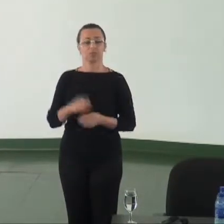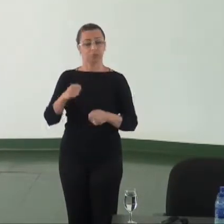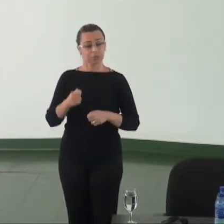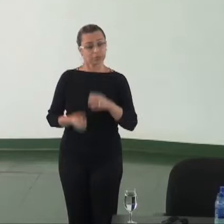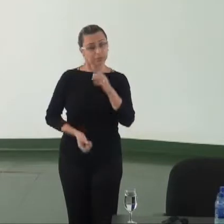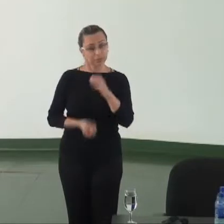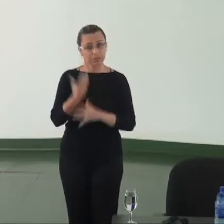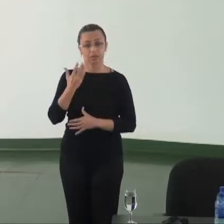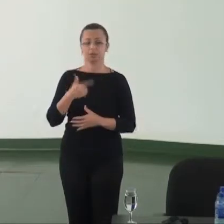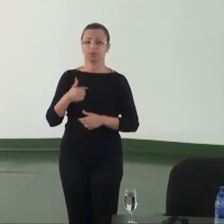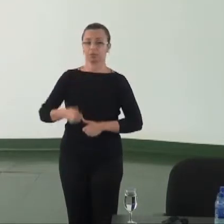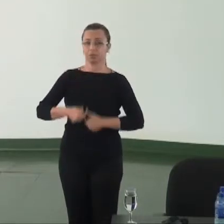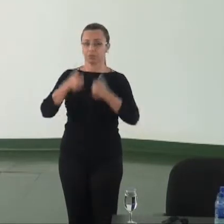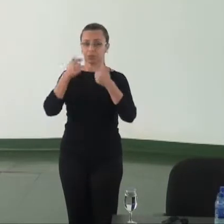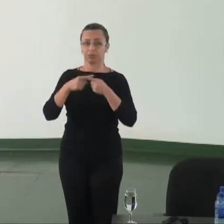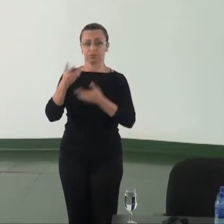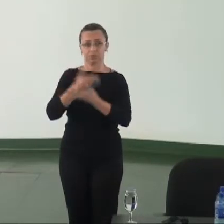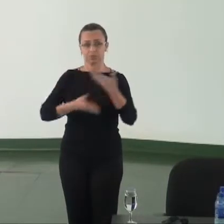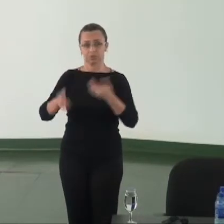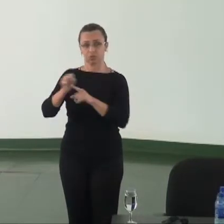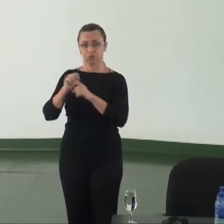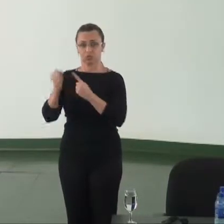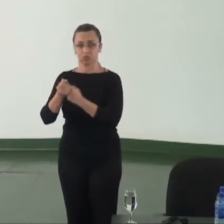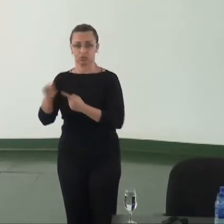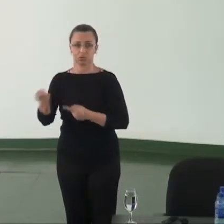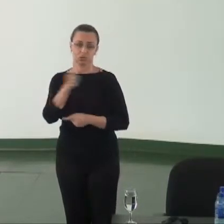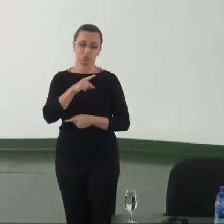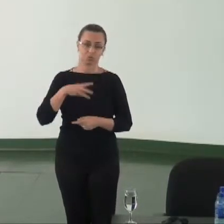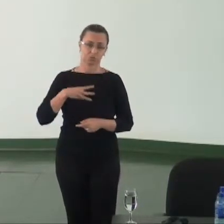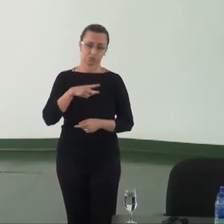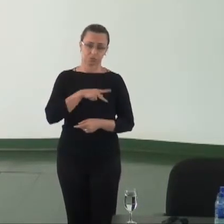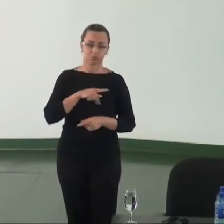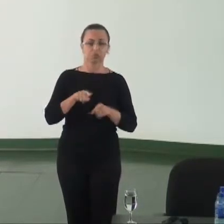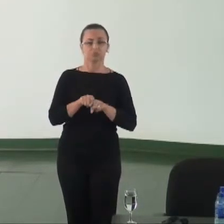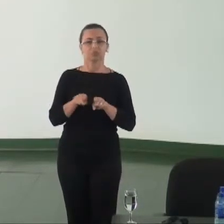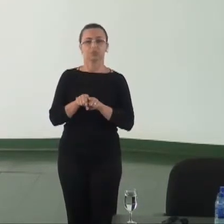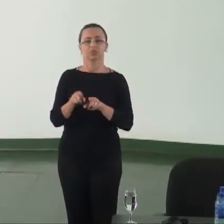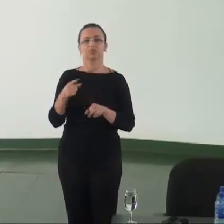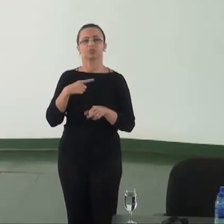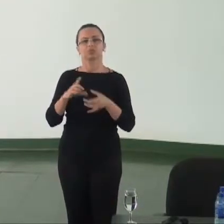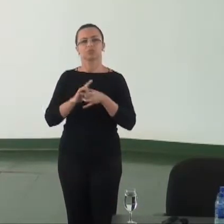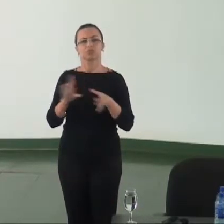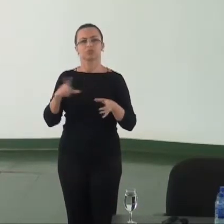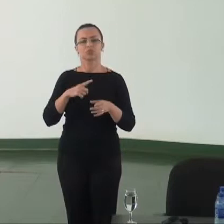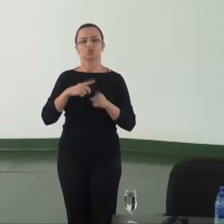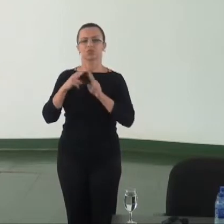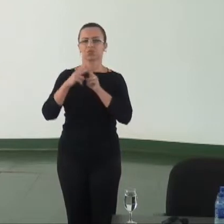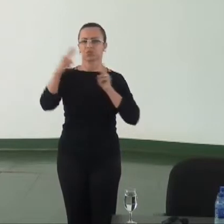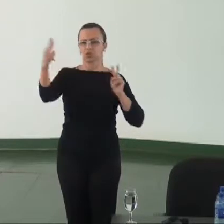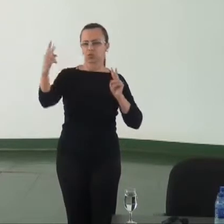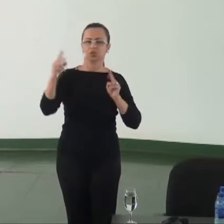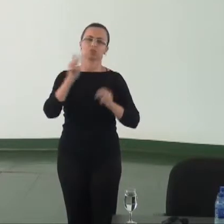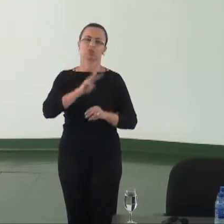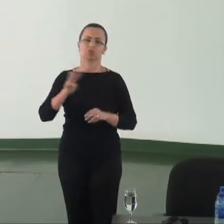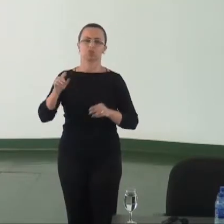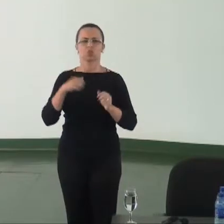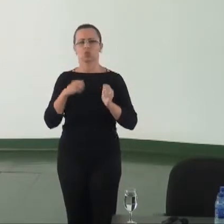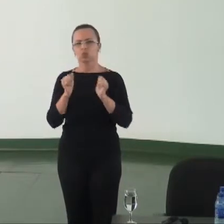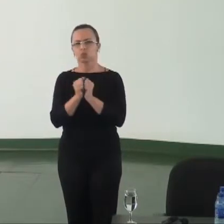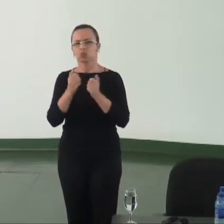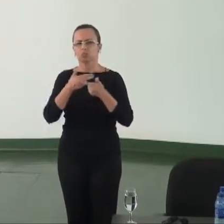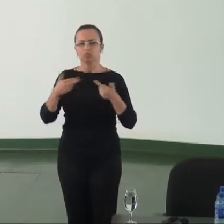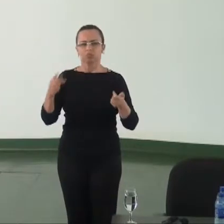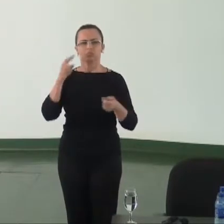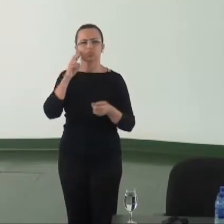ferramentas para o acesso e interação da sociedade com o Ministério Público inclusive com a disponibilização virtual do acompanhamento dos procedimentos